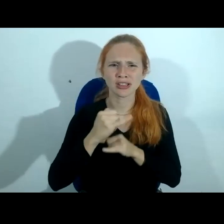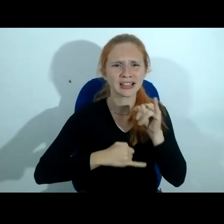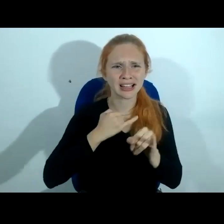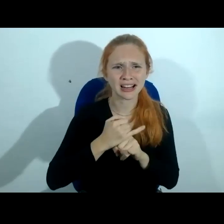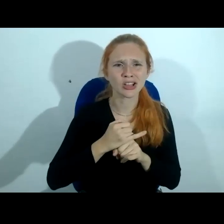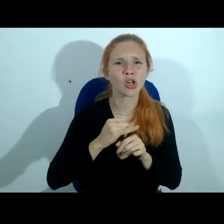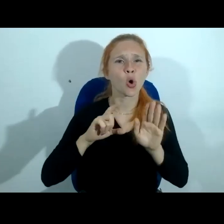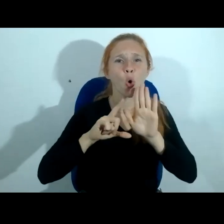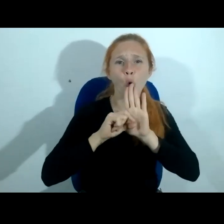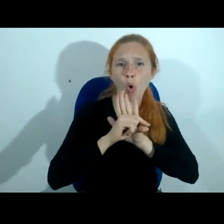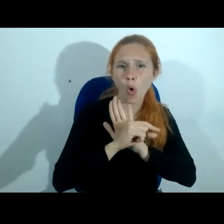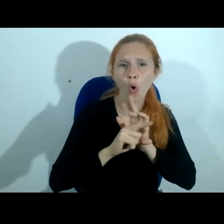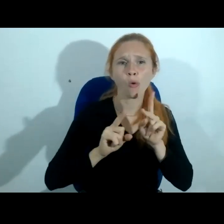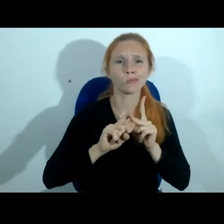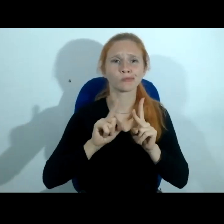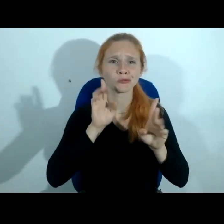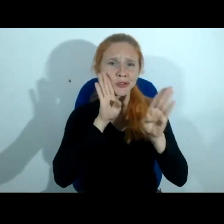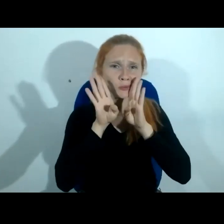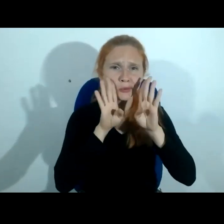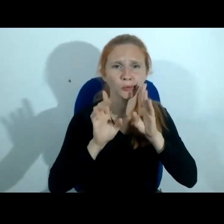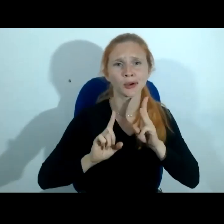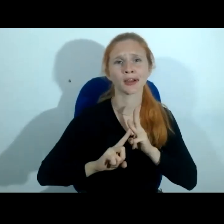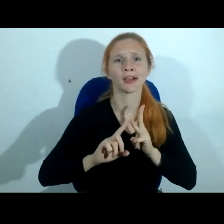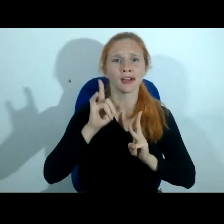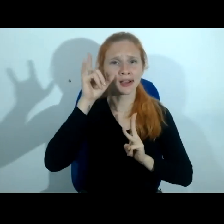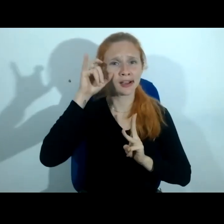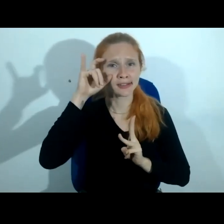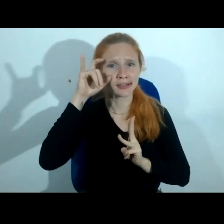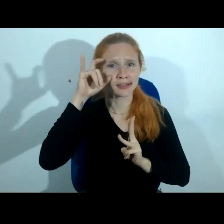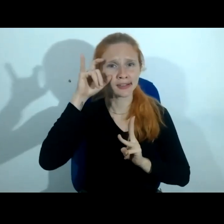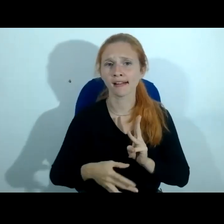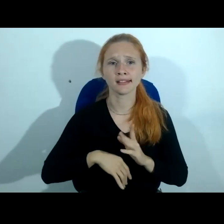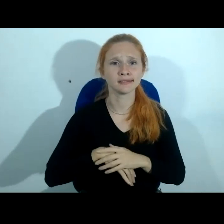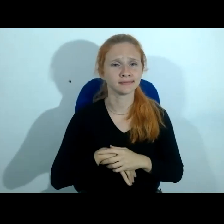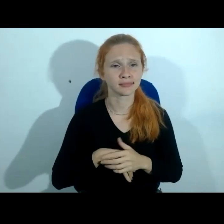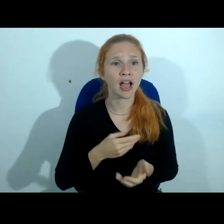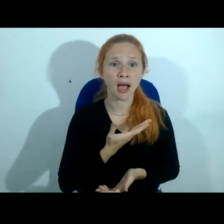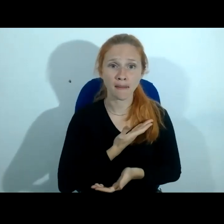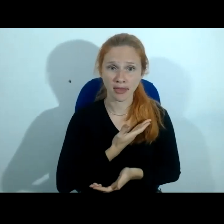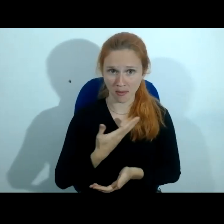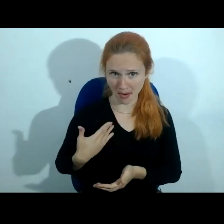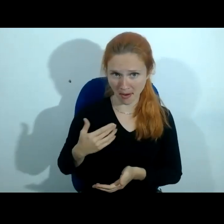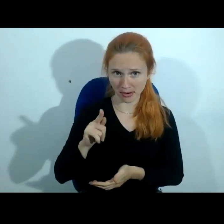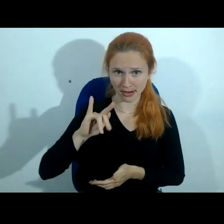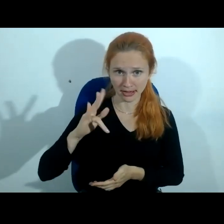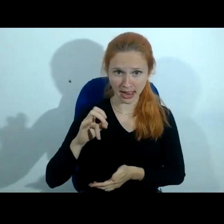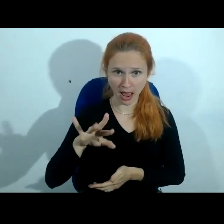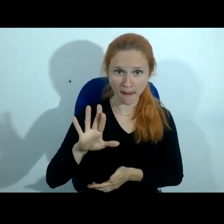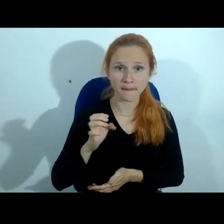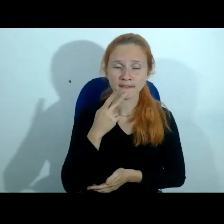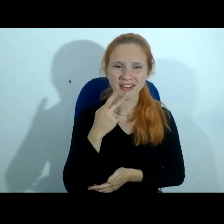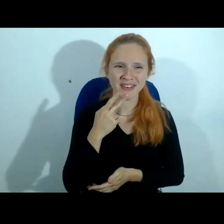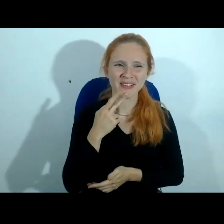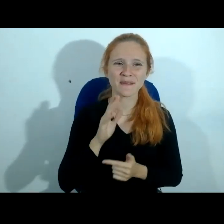do google ele fala do facebook fala do instagram até o meu querido amigo o guilherme ele colocou algumas fotos